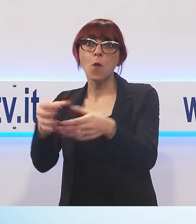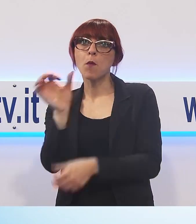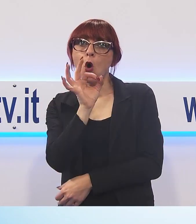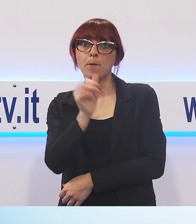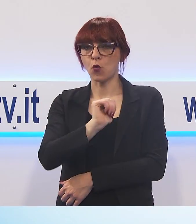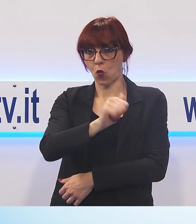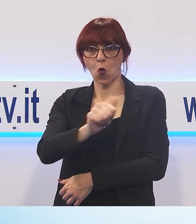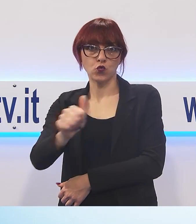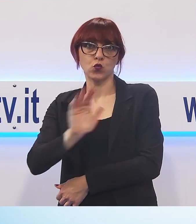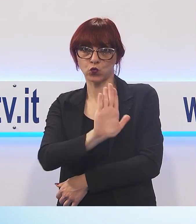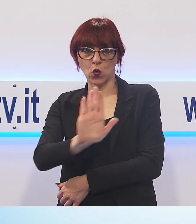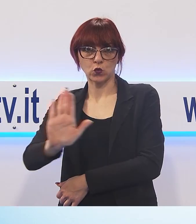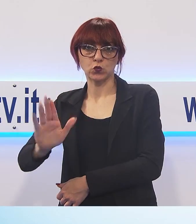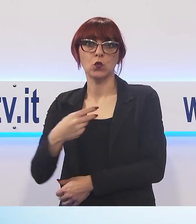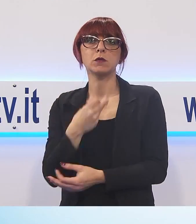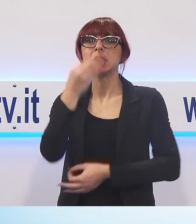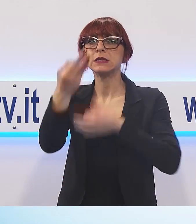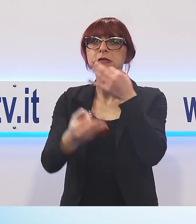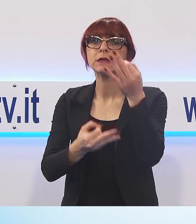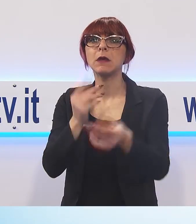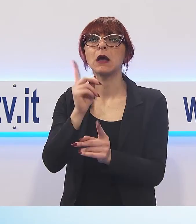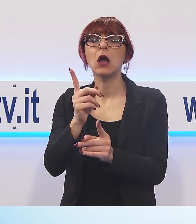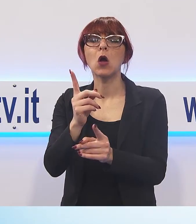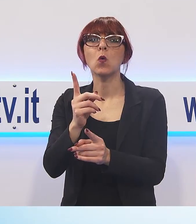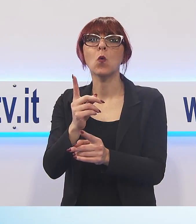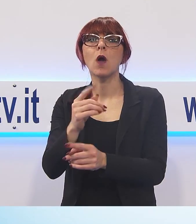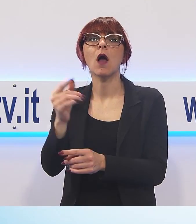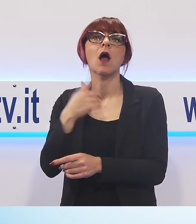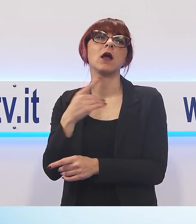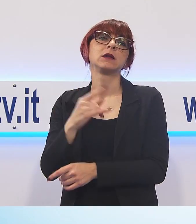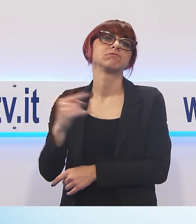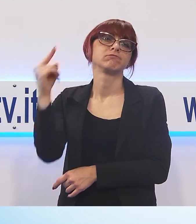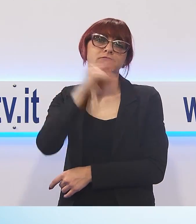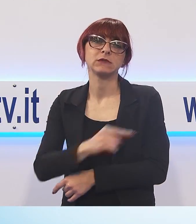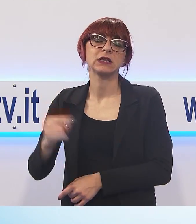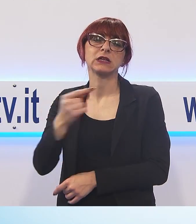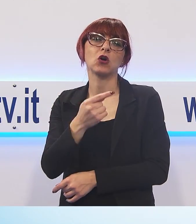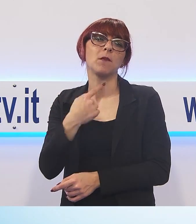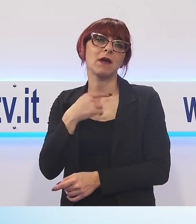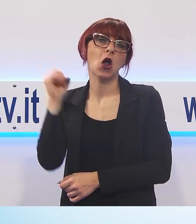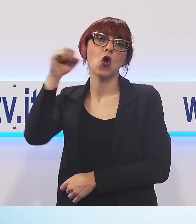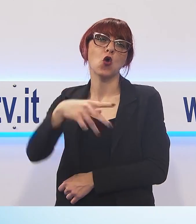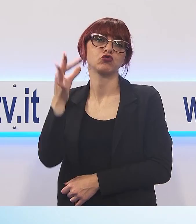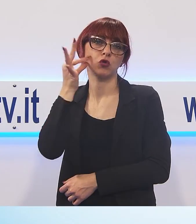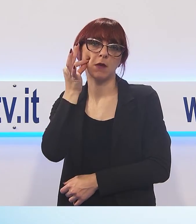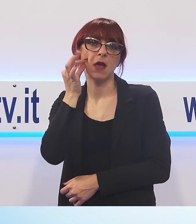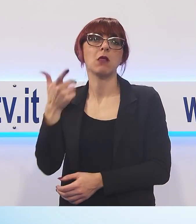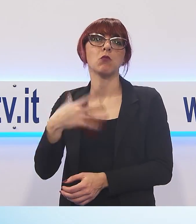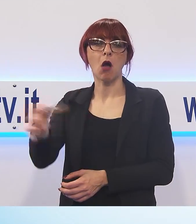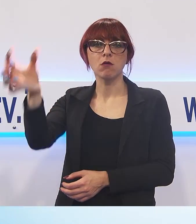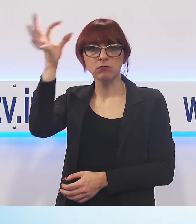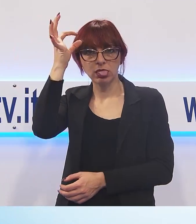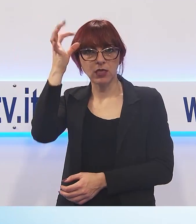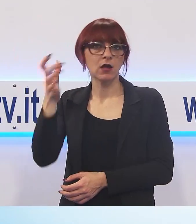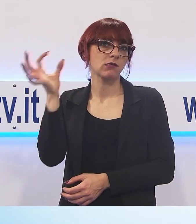modo quello che possono essere i nemici legati alla pelle. Quindi parliamo di tatuaggi, parliamo di piercing e quant'altro. Il concorso per l'anno